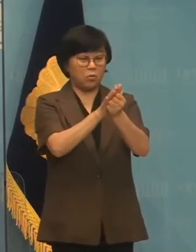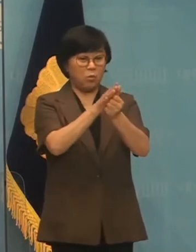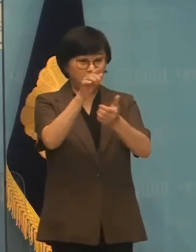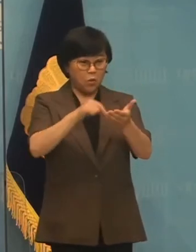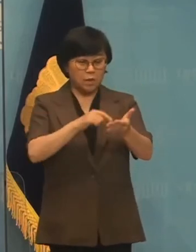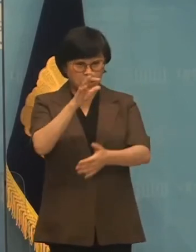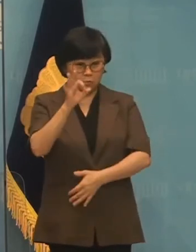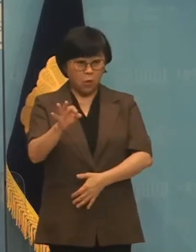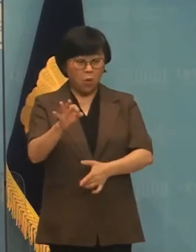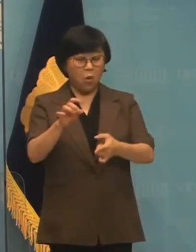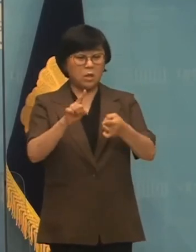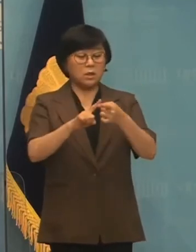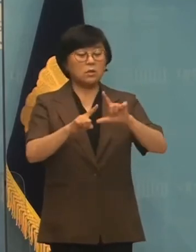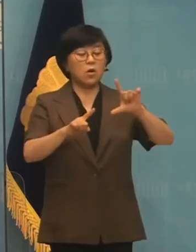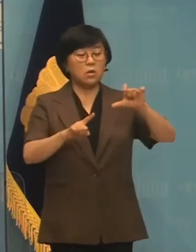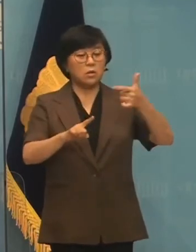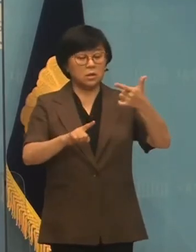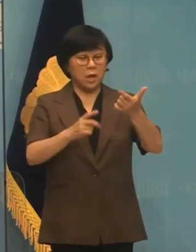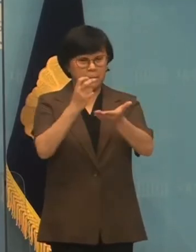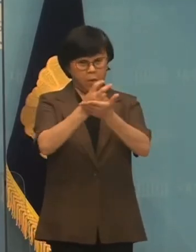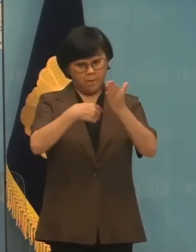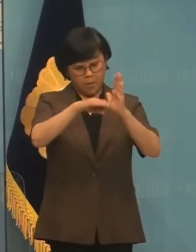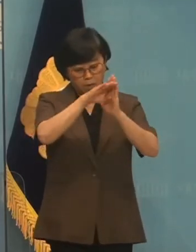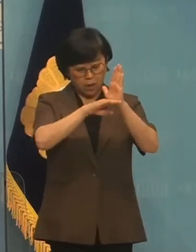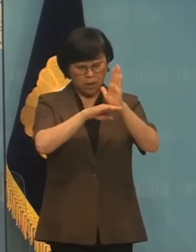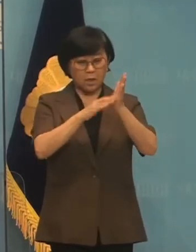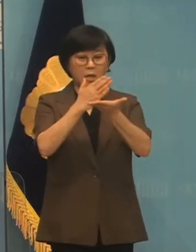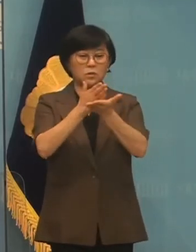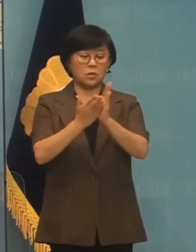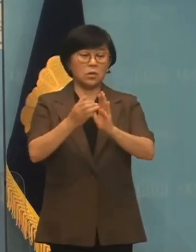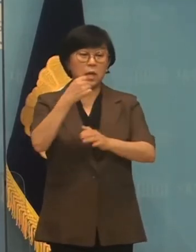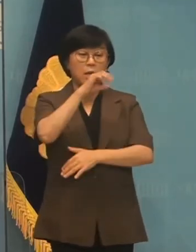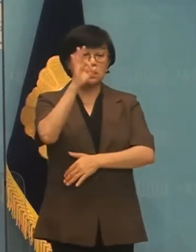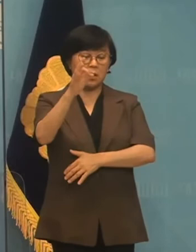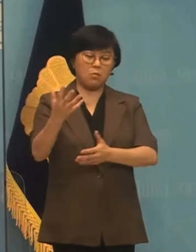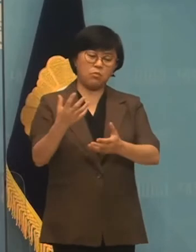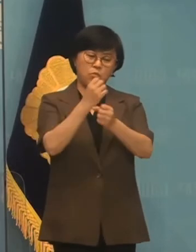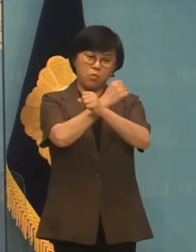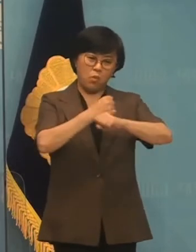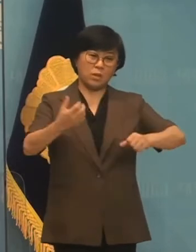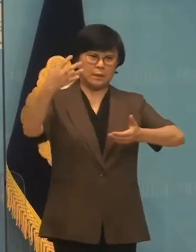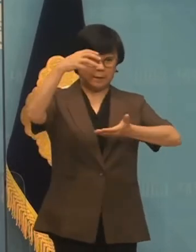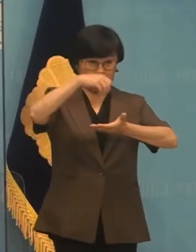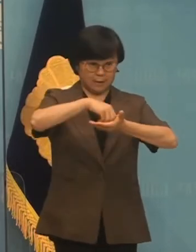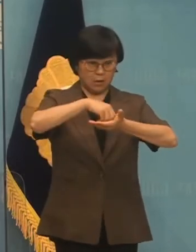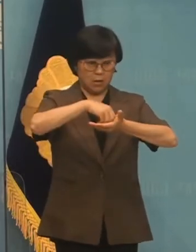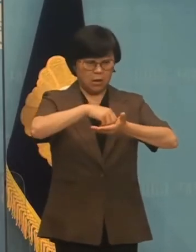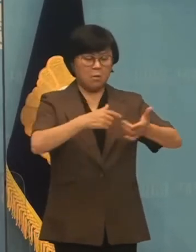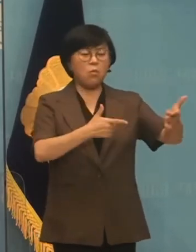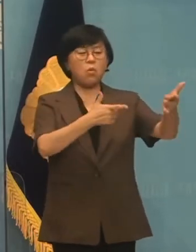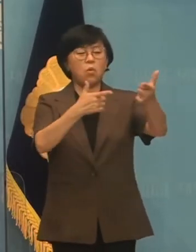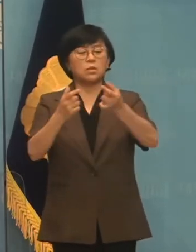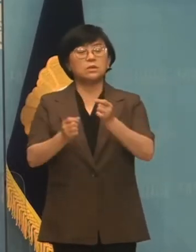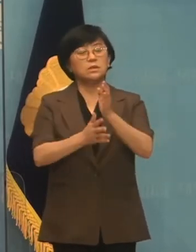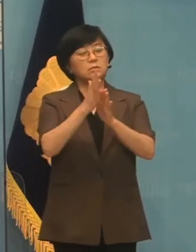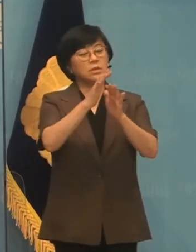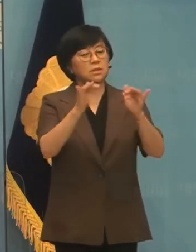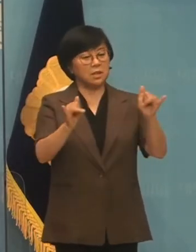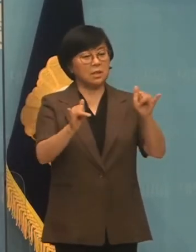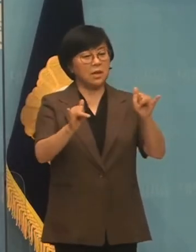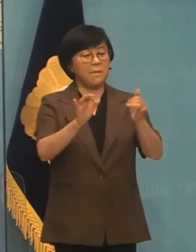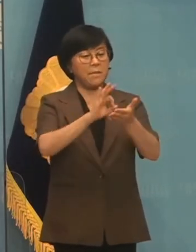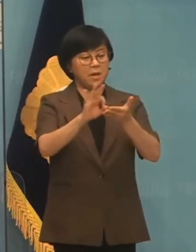16개 법렬과 각종 정책 예산의 포괄적 기준으로서 모든 시민들에게 적용되는